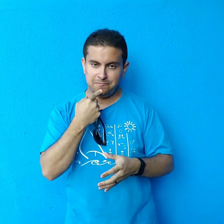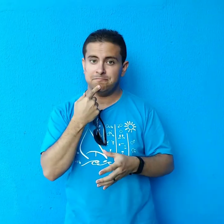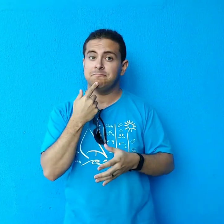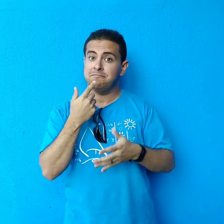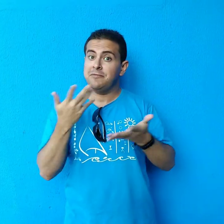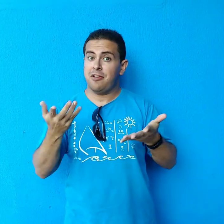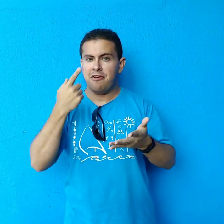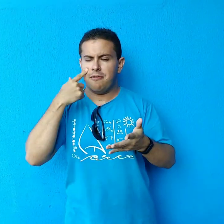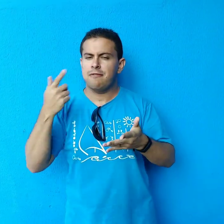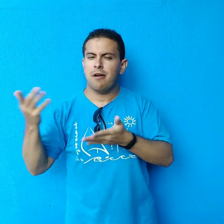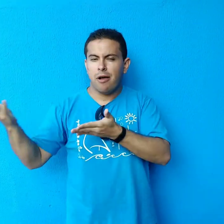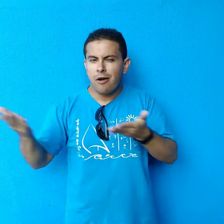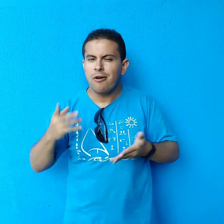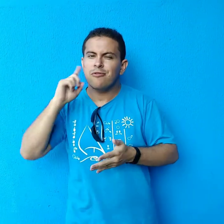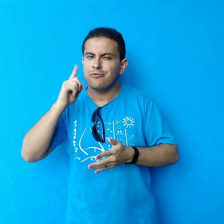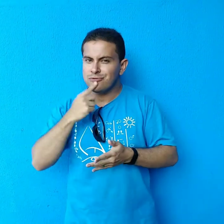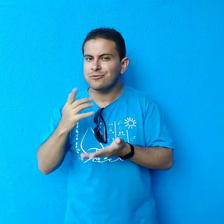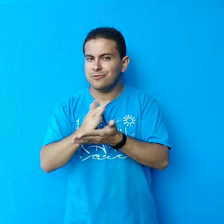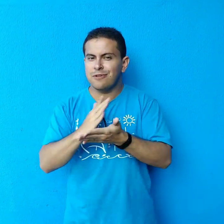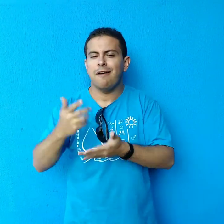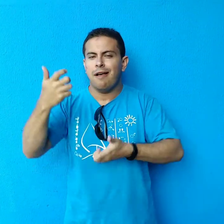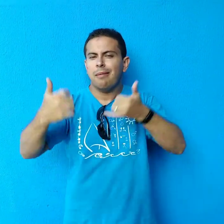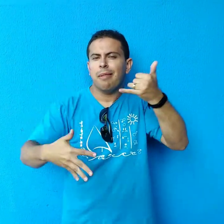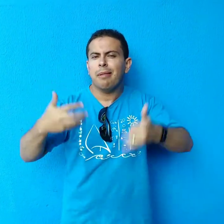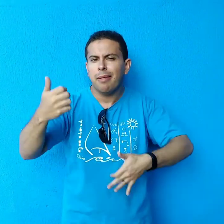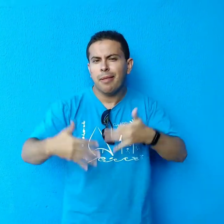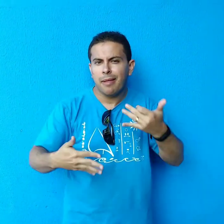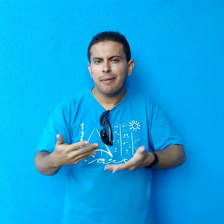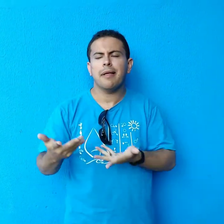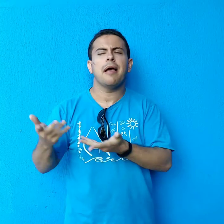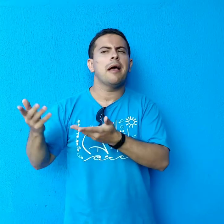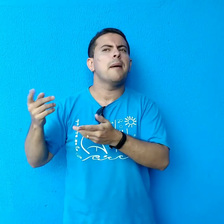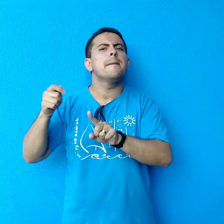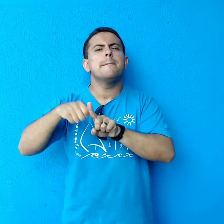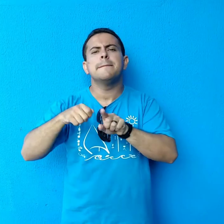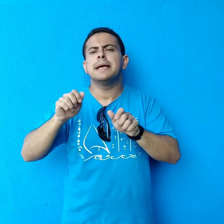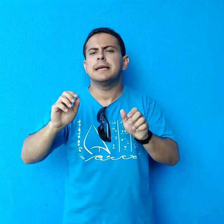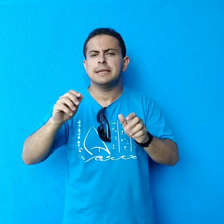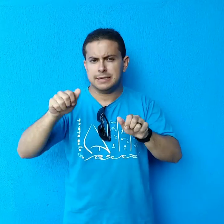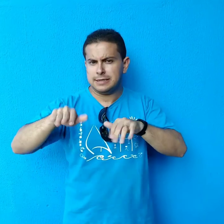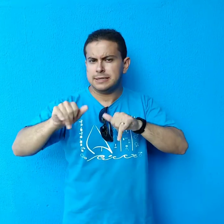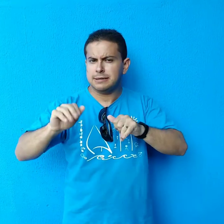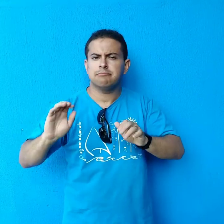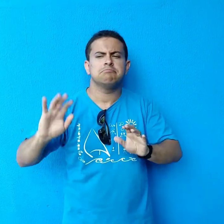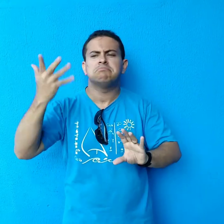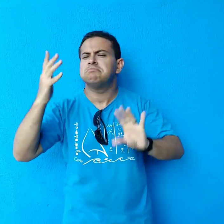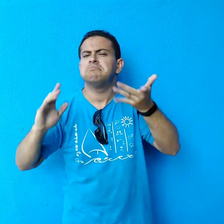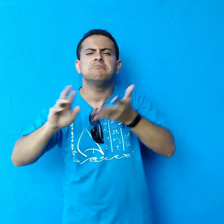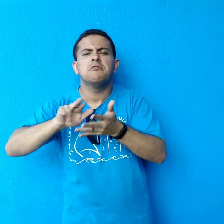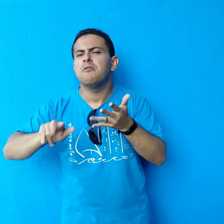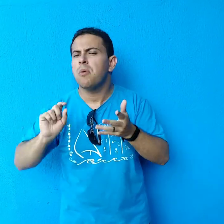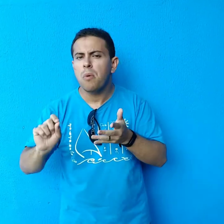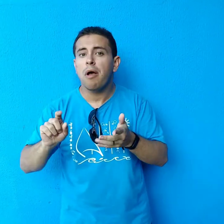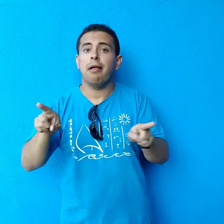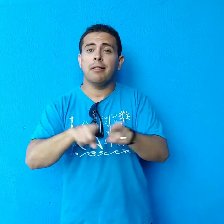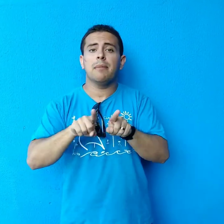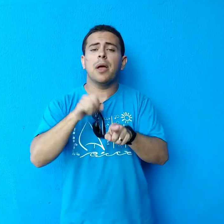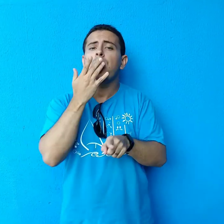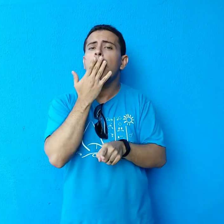comunidade surda. Então, eu convidei alguns surdos aqui para falar um pouquinho sobre quais foram esses acontecimentos no